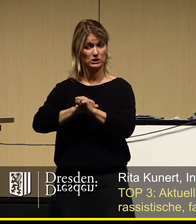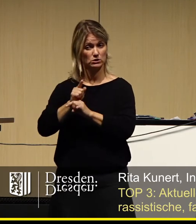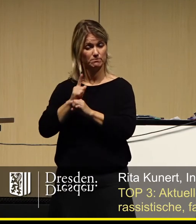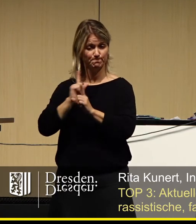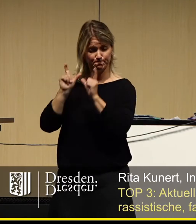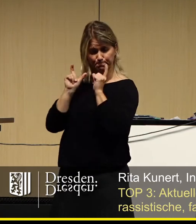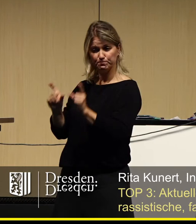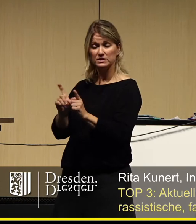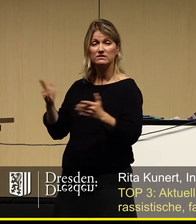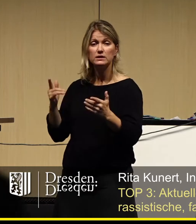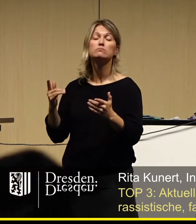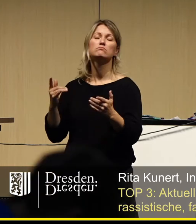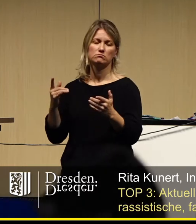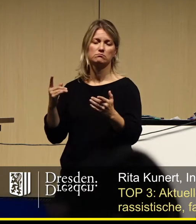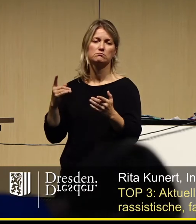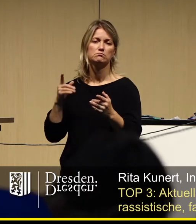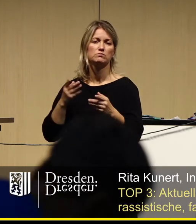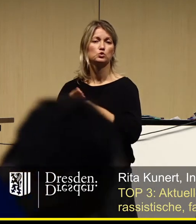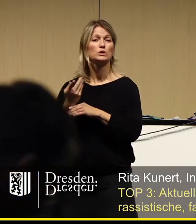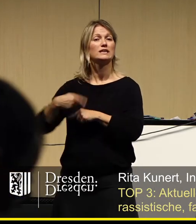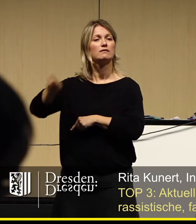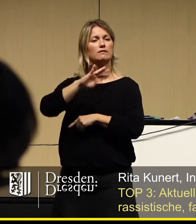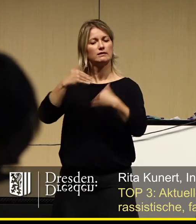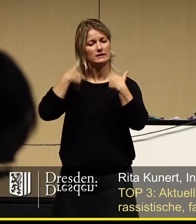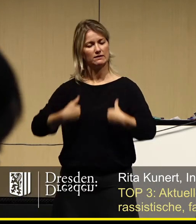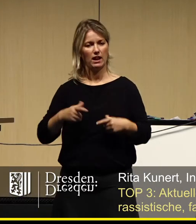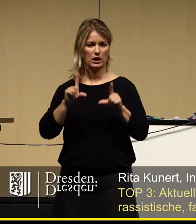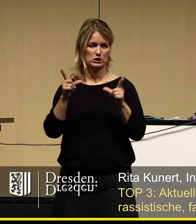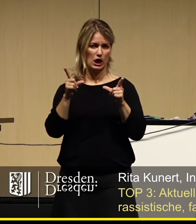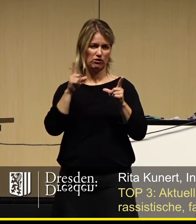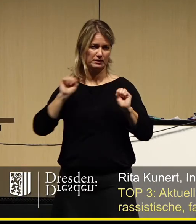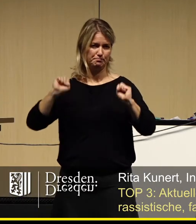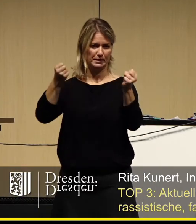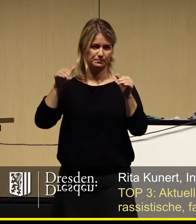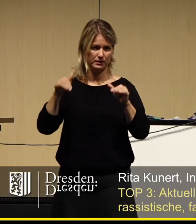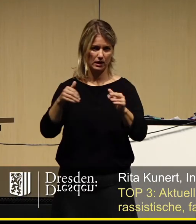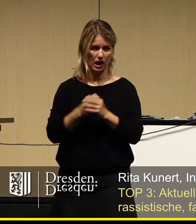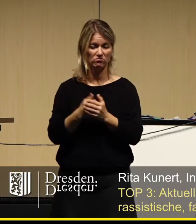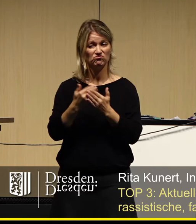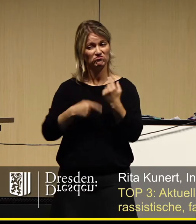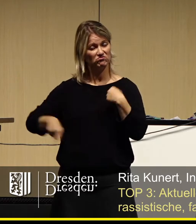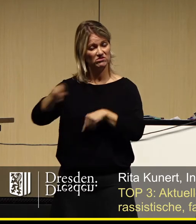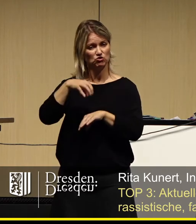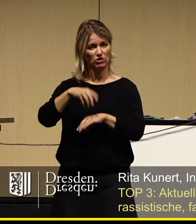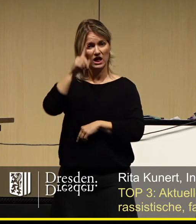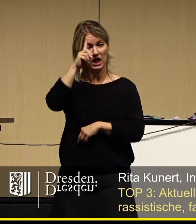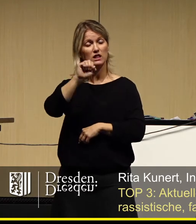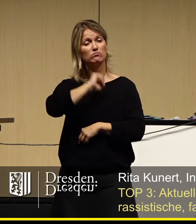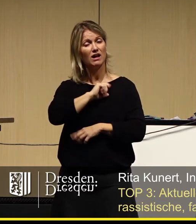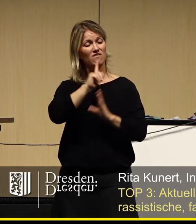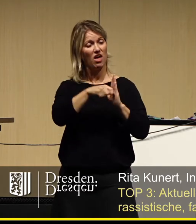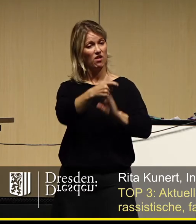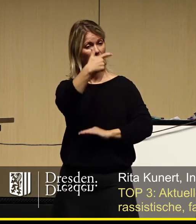kann nur zivilgesellschaftliches Engagement. Deshalb, verehrte Stadträtinnen und Stadträte, sprechen Sie Ihre geneigte